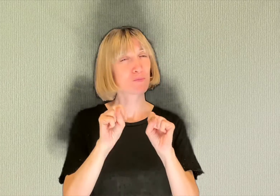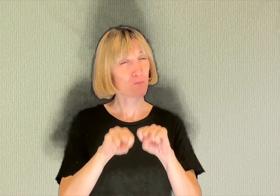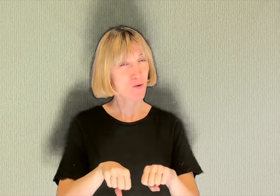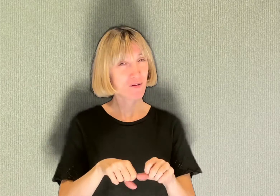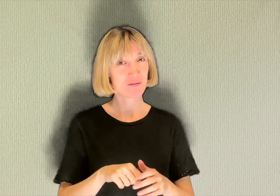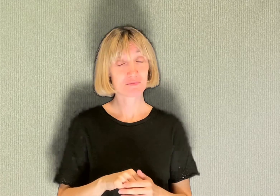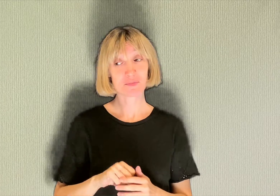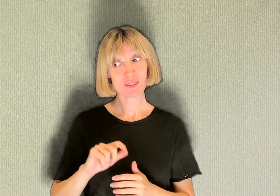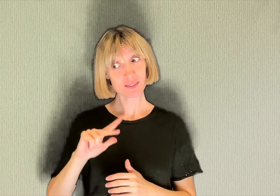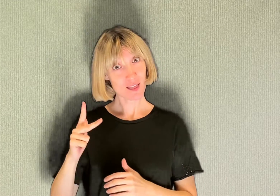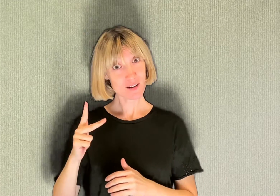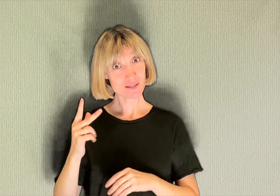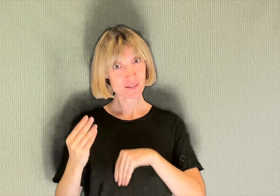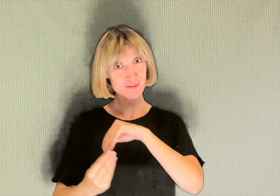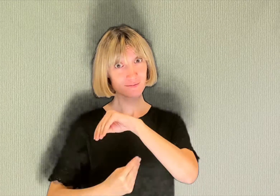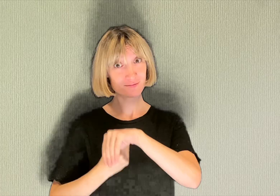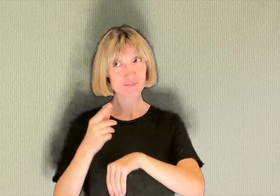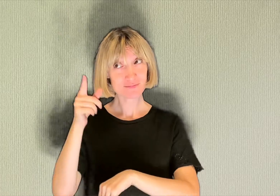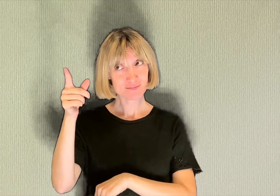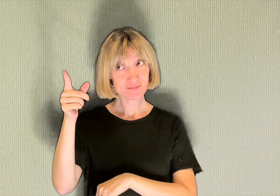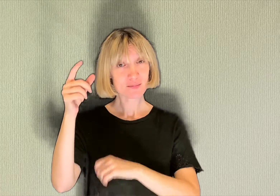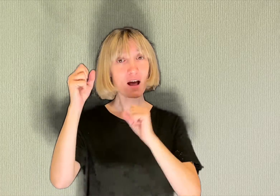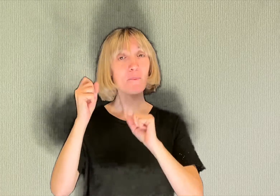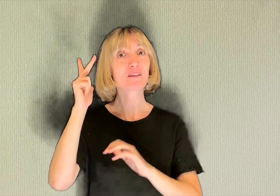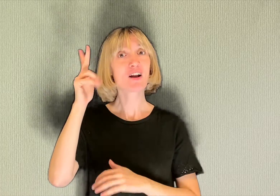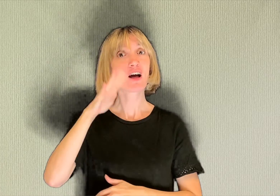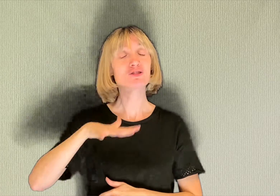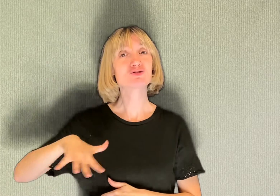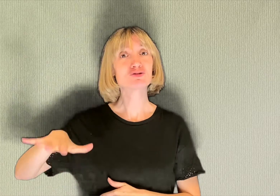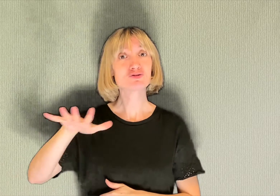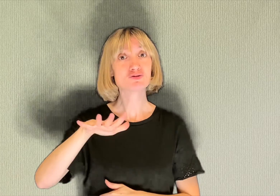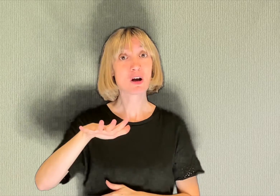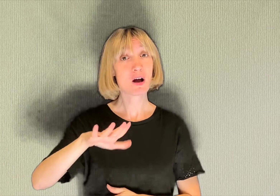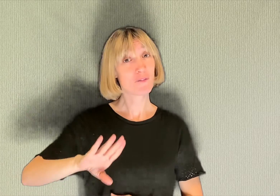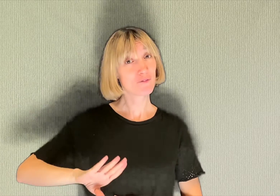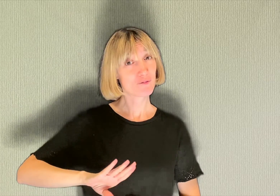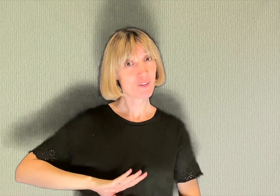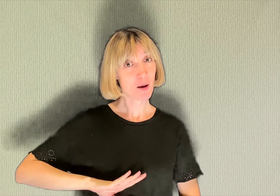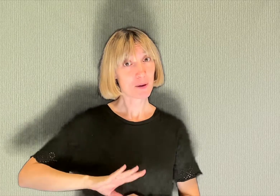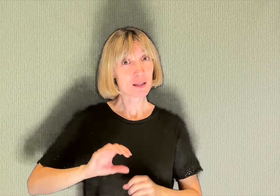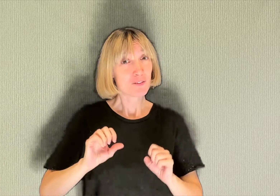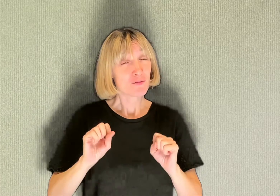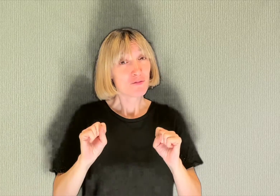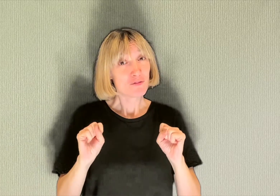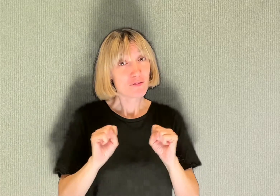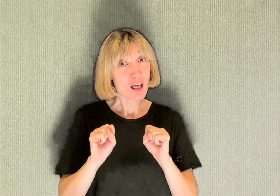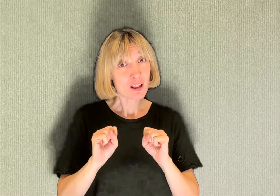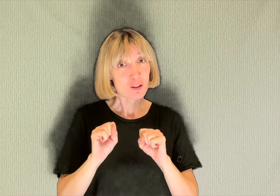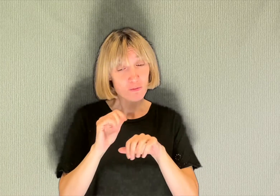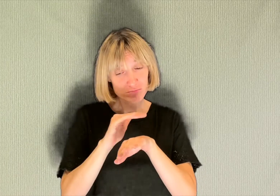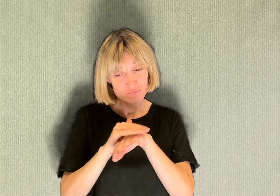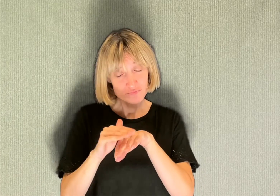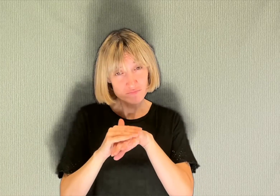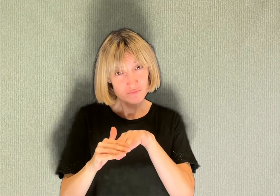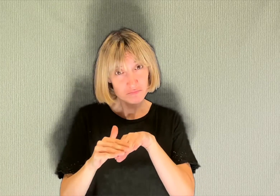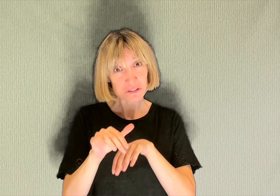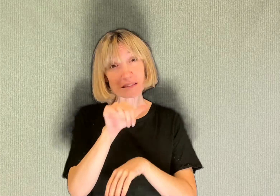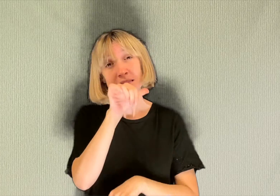Questa persona grande abita in Francia, ha fame, ha freddo e ha molto bisogno di essere consolata.